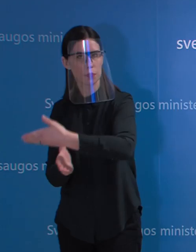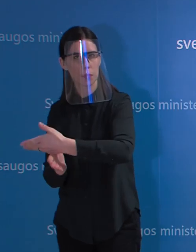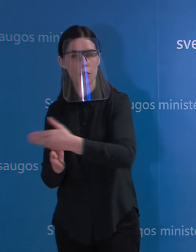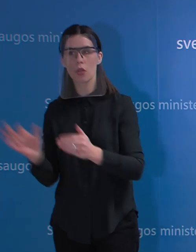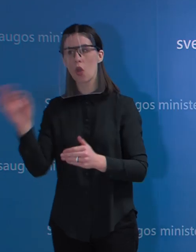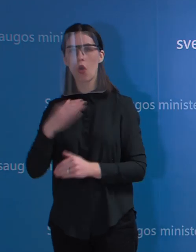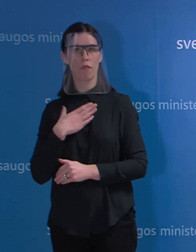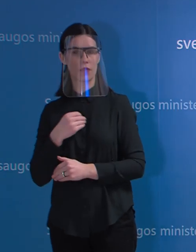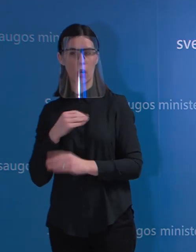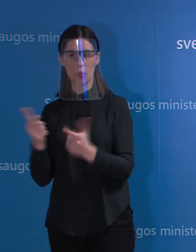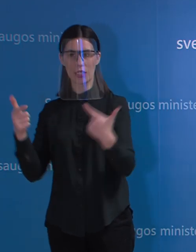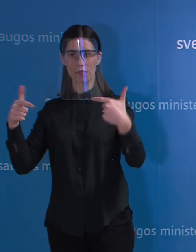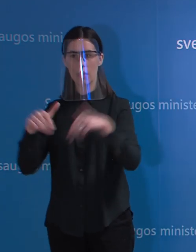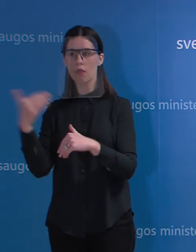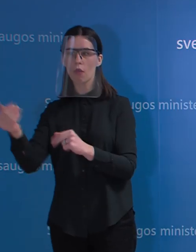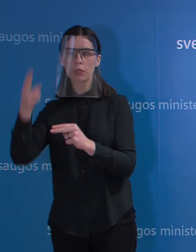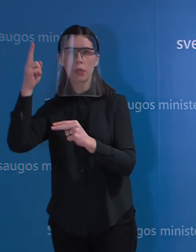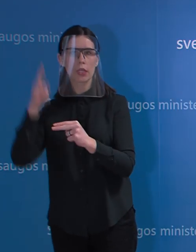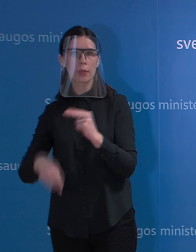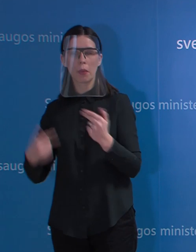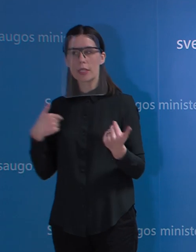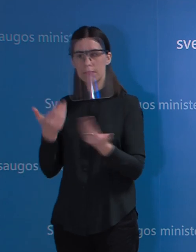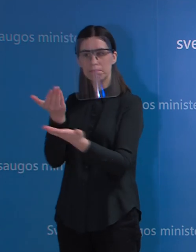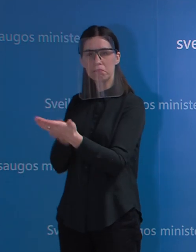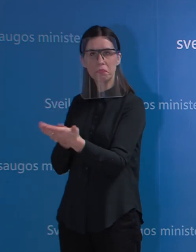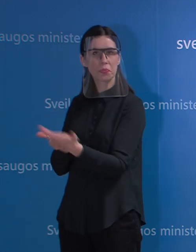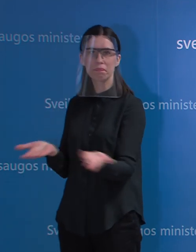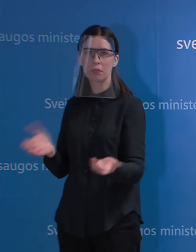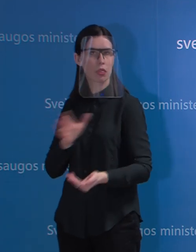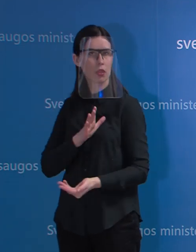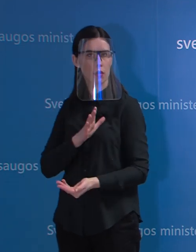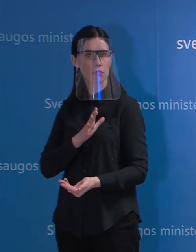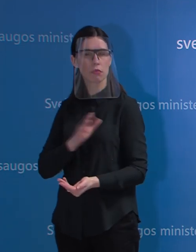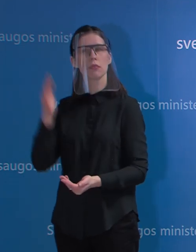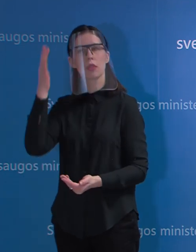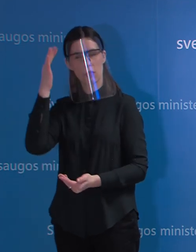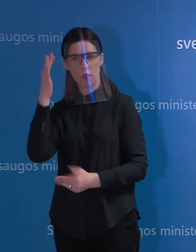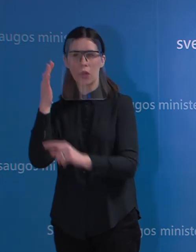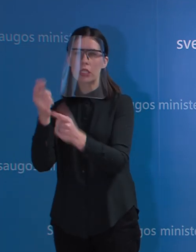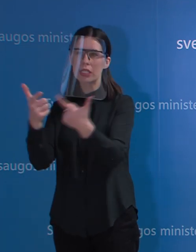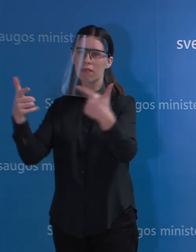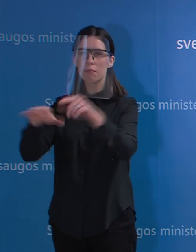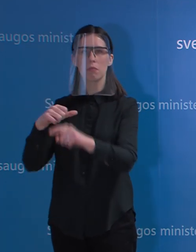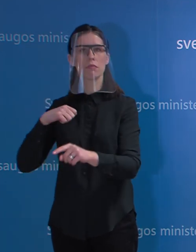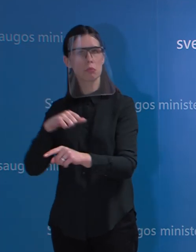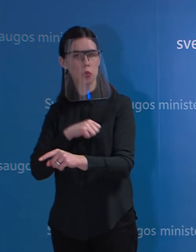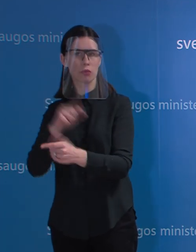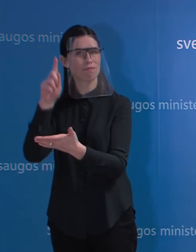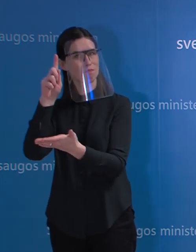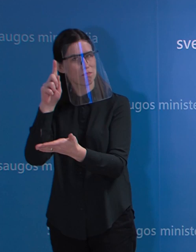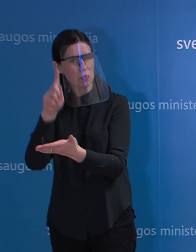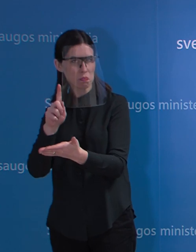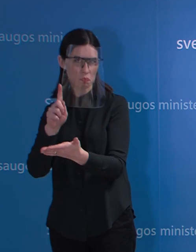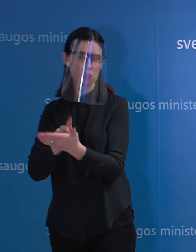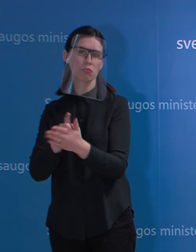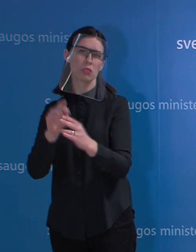Negaliu jo komentuoti, aš manau, kad savaldybė įvertino visas aplinkybes ir pasirinko geriausiai